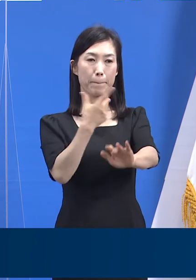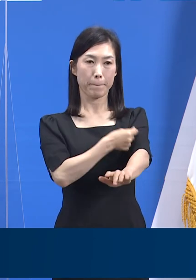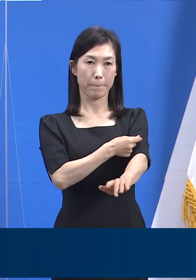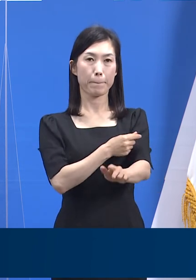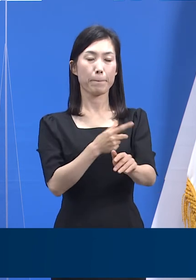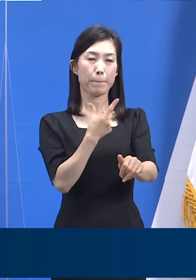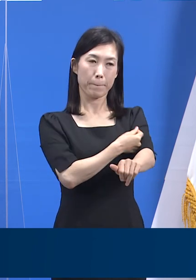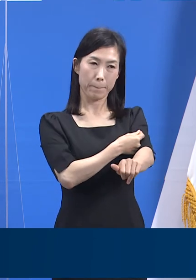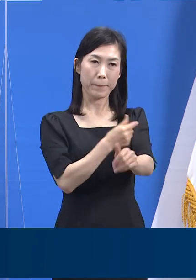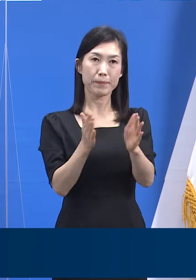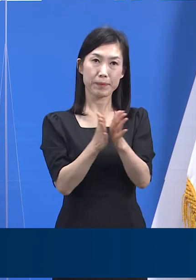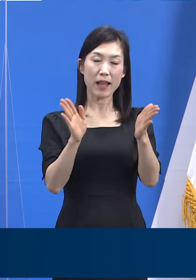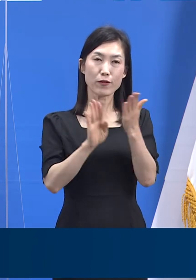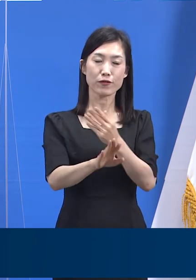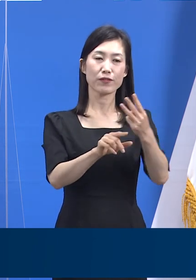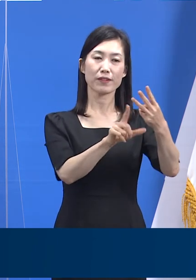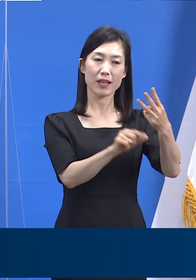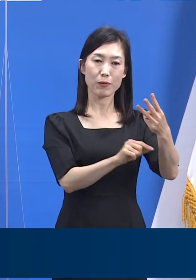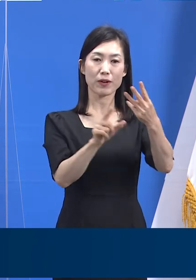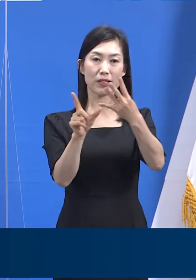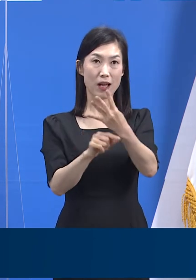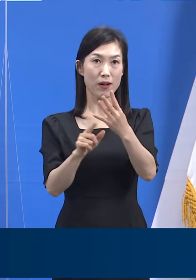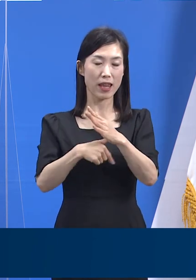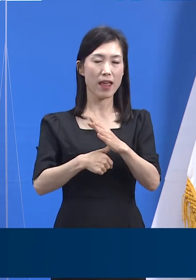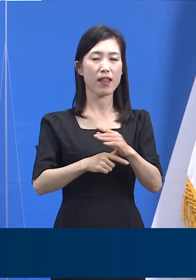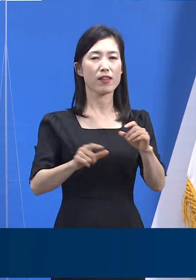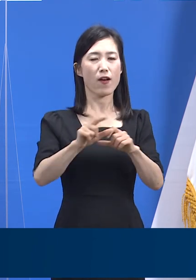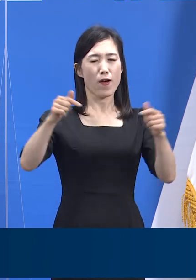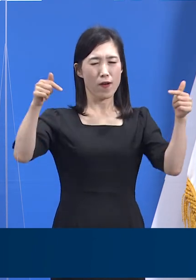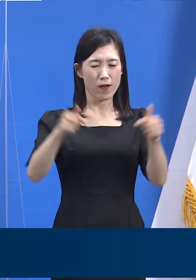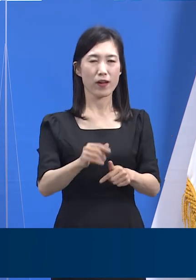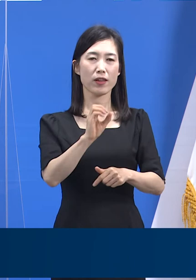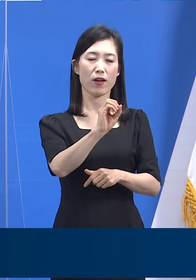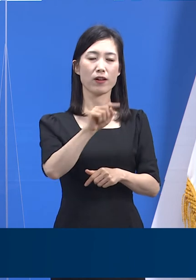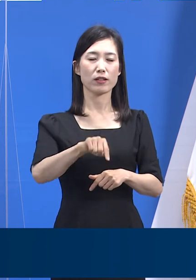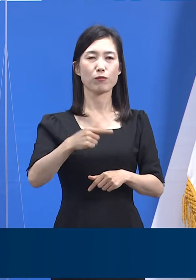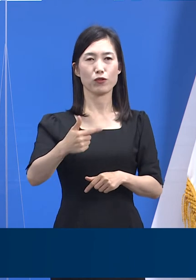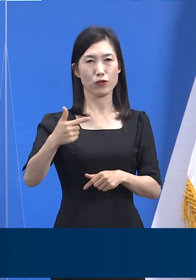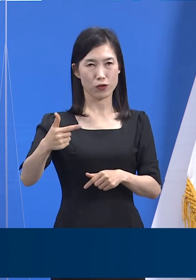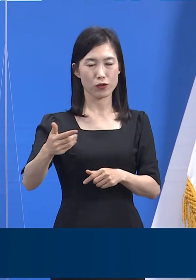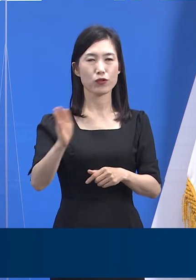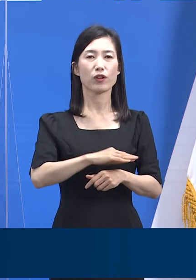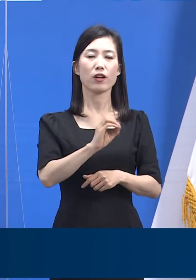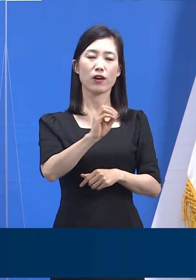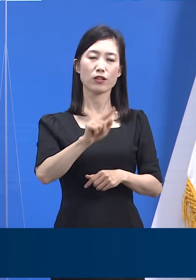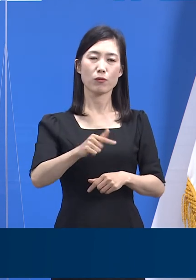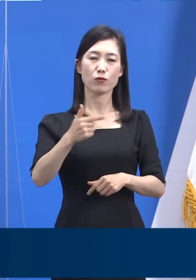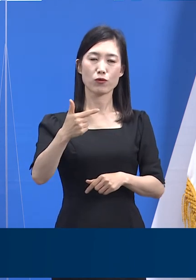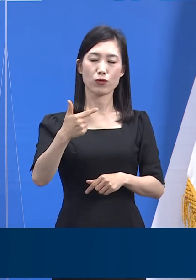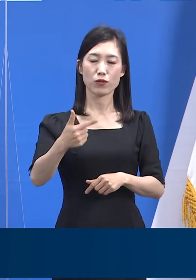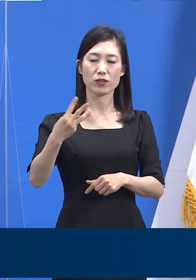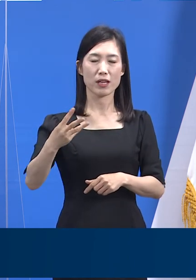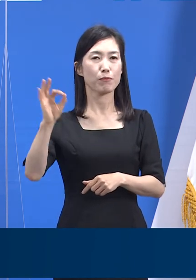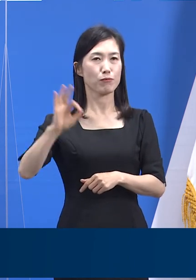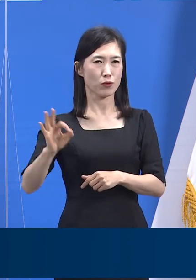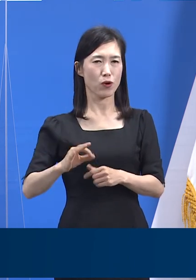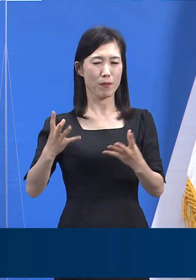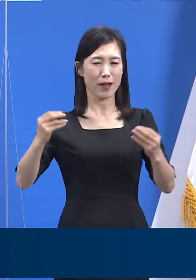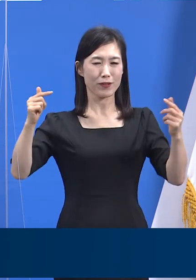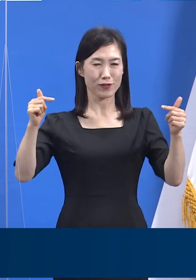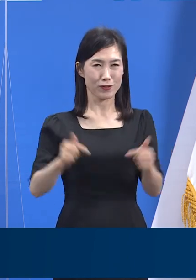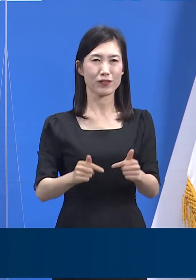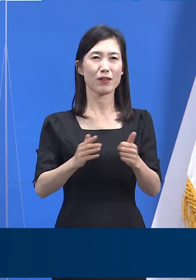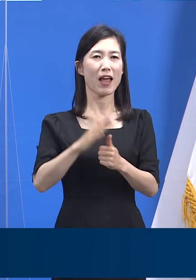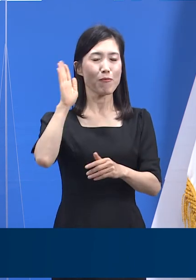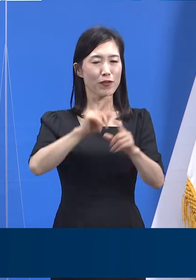시작된 이후인 3월과 4월엔 각각 0.66%, 0.93%입니다. 매우